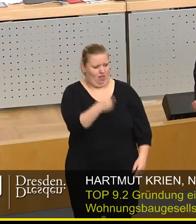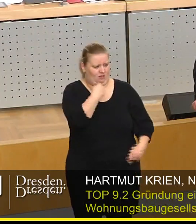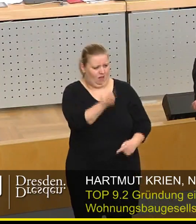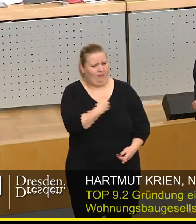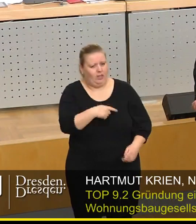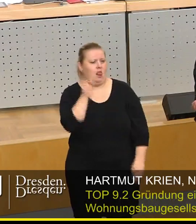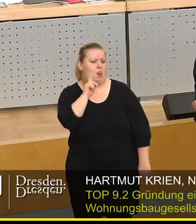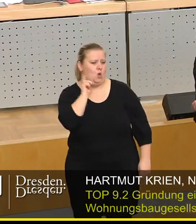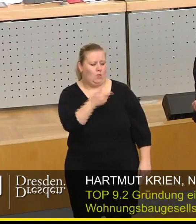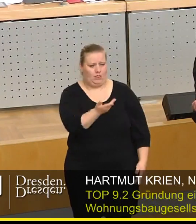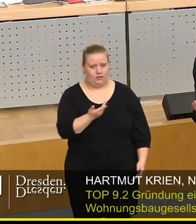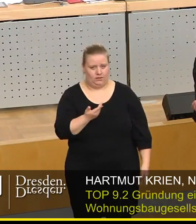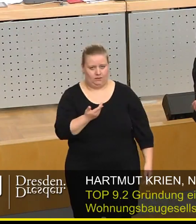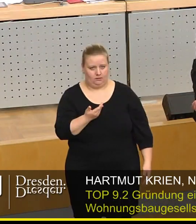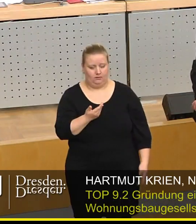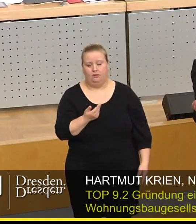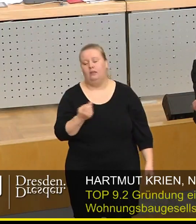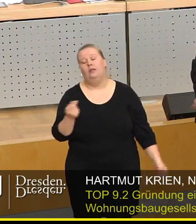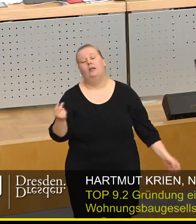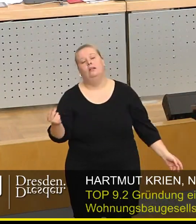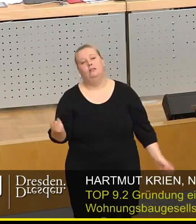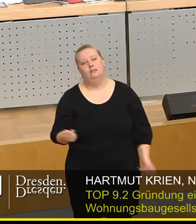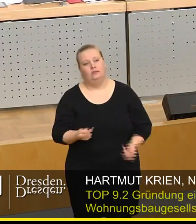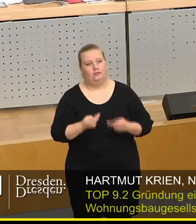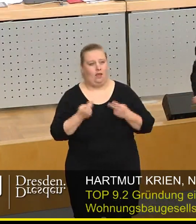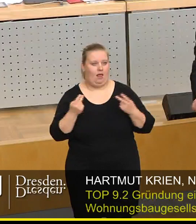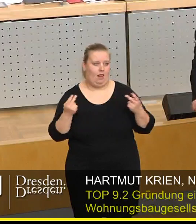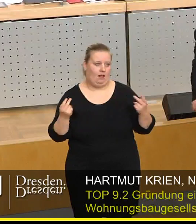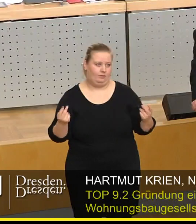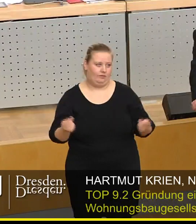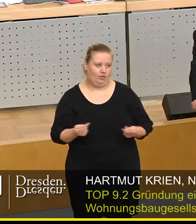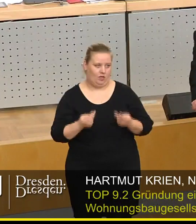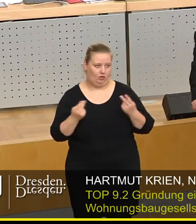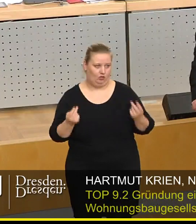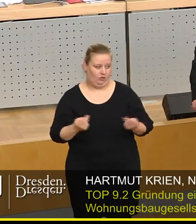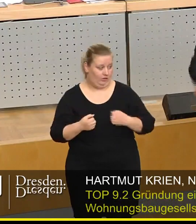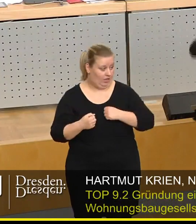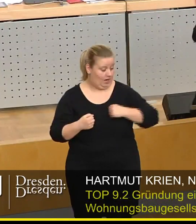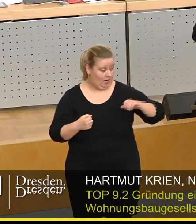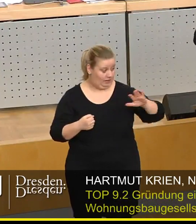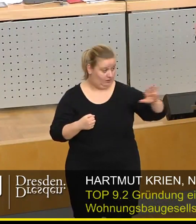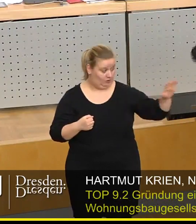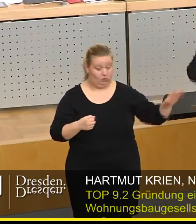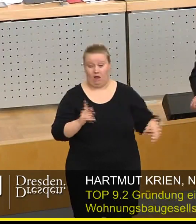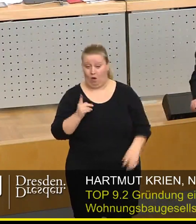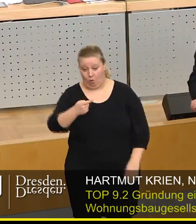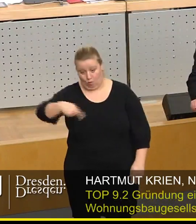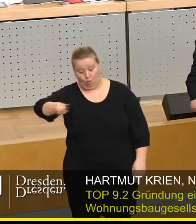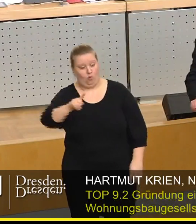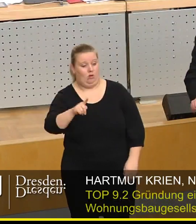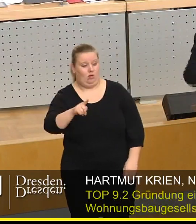ist gelogen. Selbstverständlich hat nicht nur die linke Seite des Hauses, sondern haben auch wir